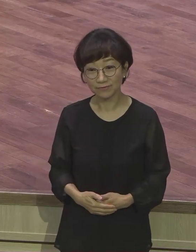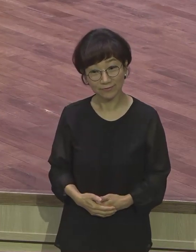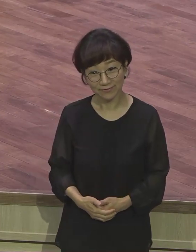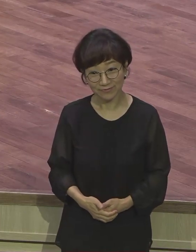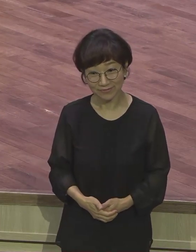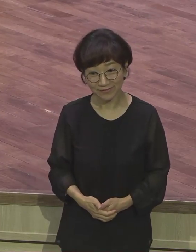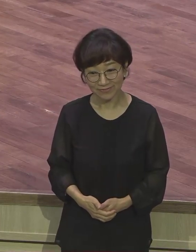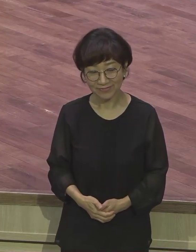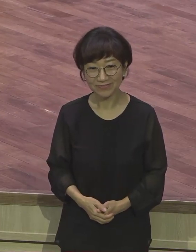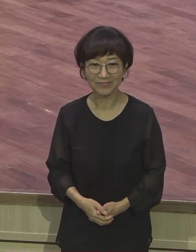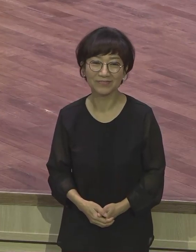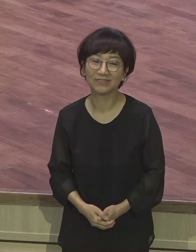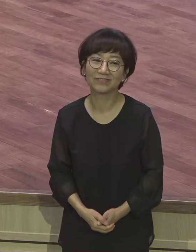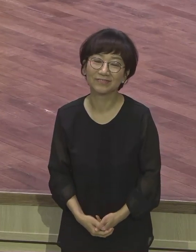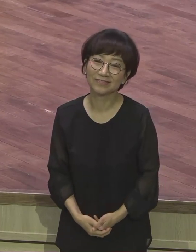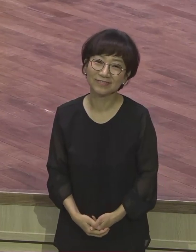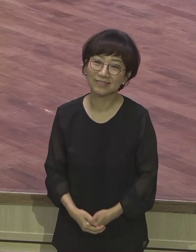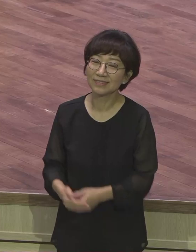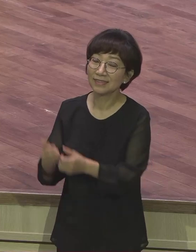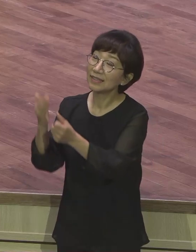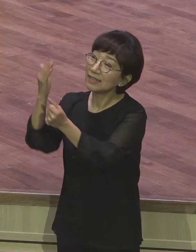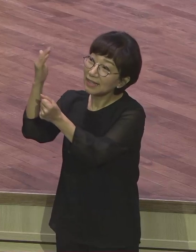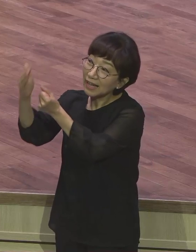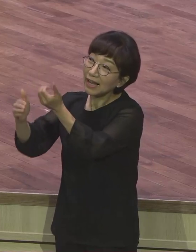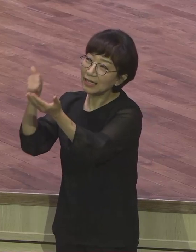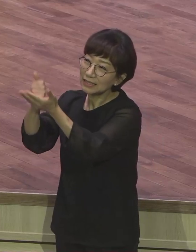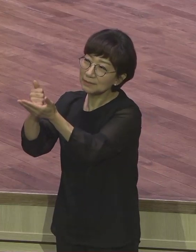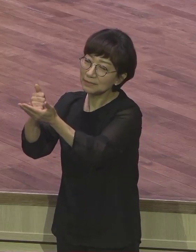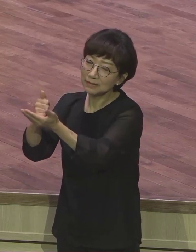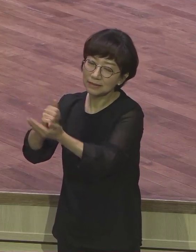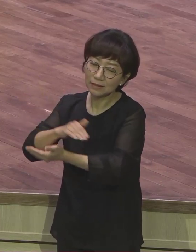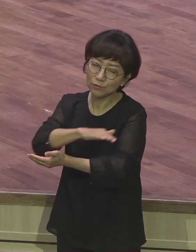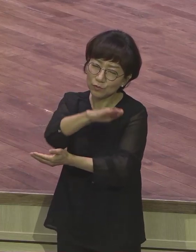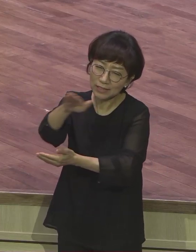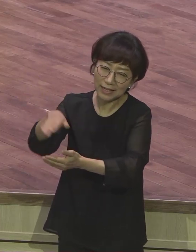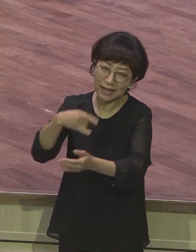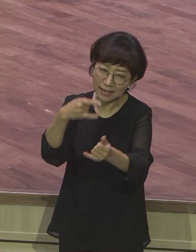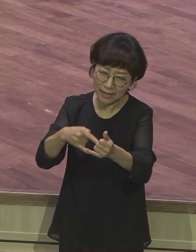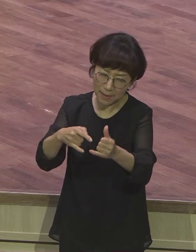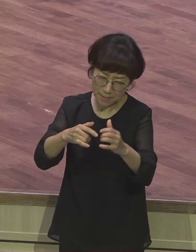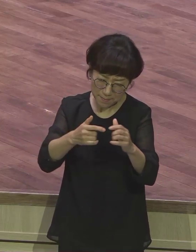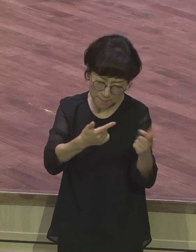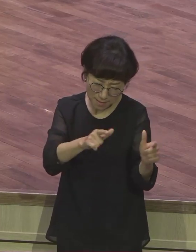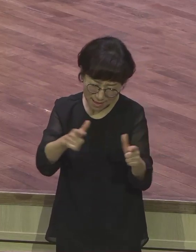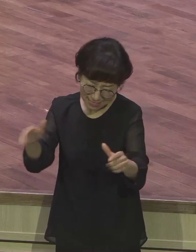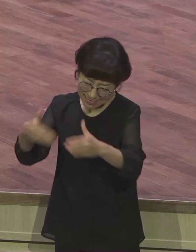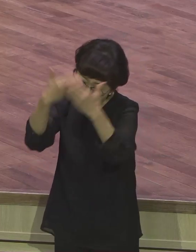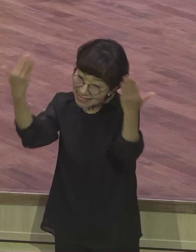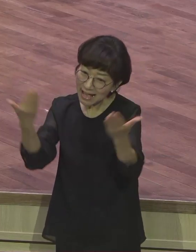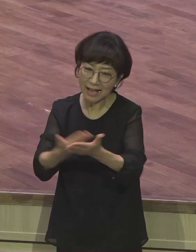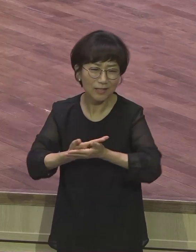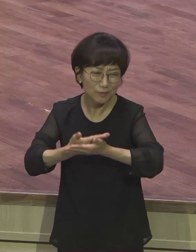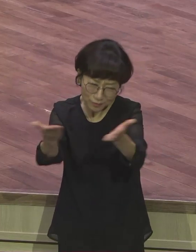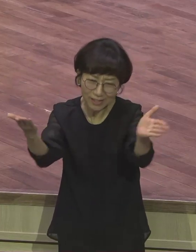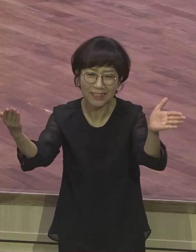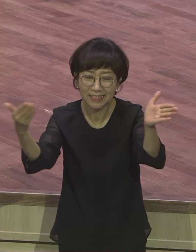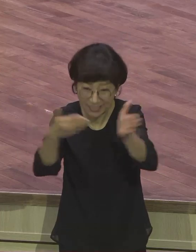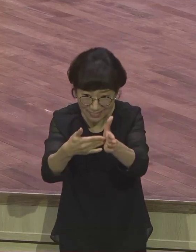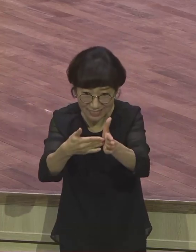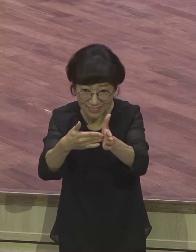하나님께서는 우리에게 모든 것을 이미 다 주셨어요. 지난 3주간 살펴본 로마서 8장의 말씀은